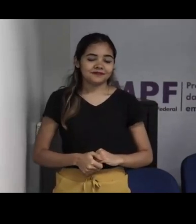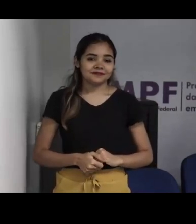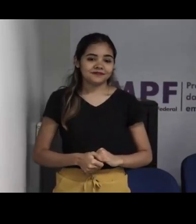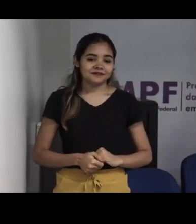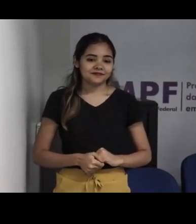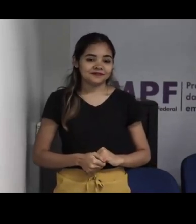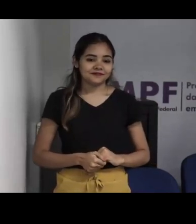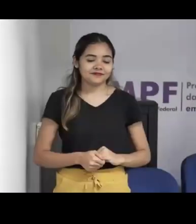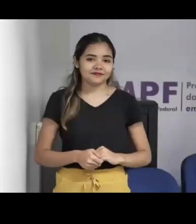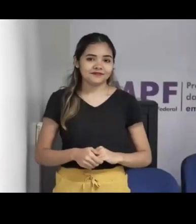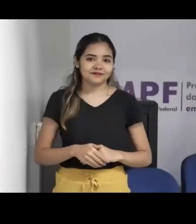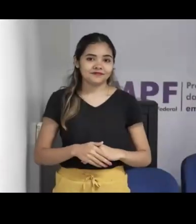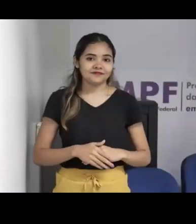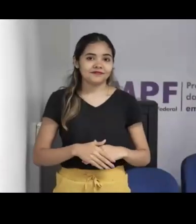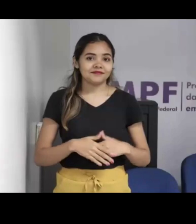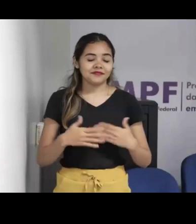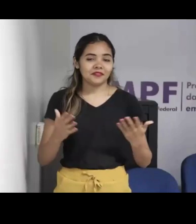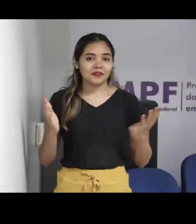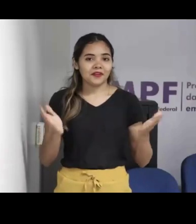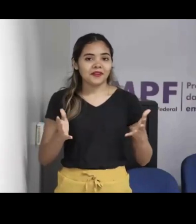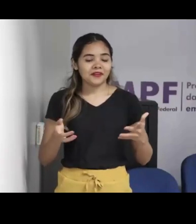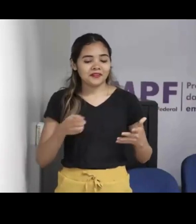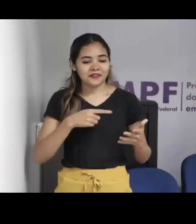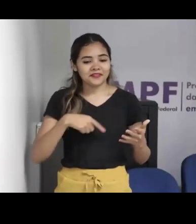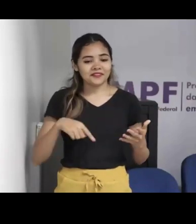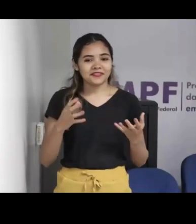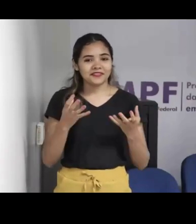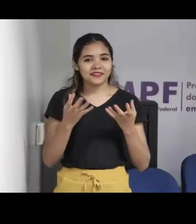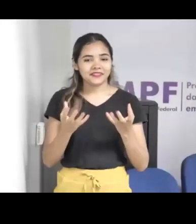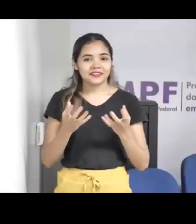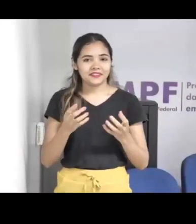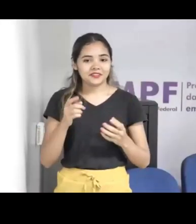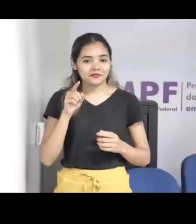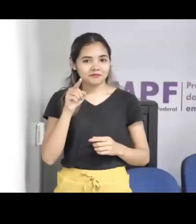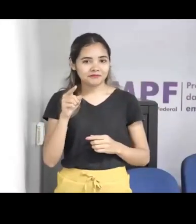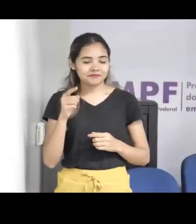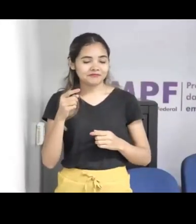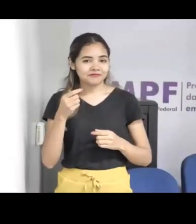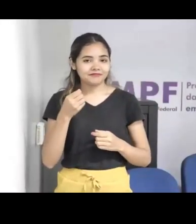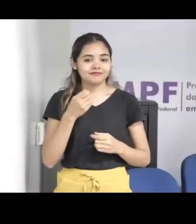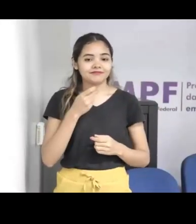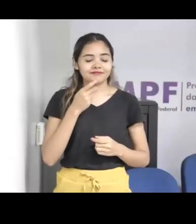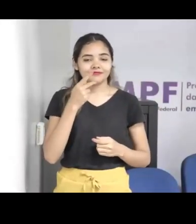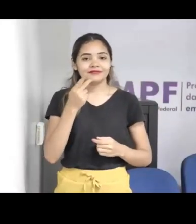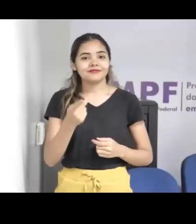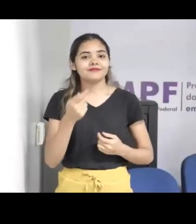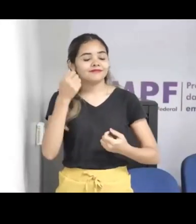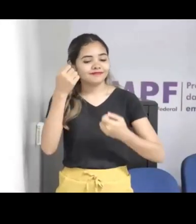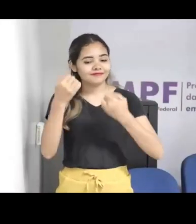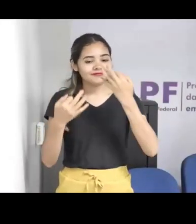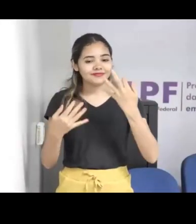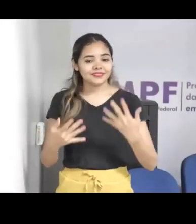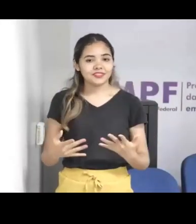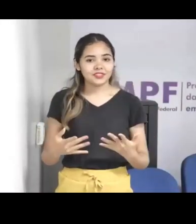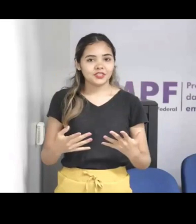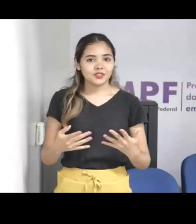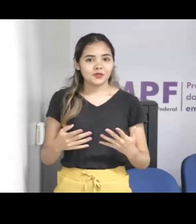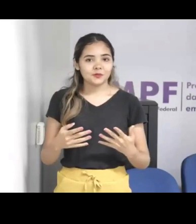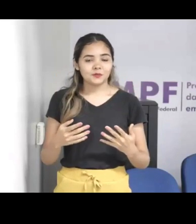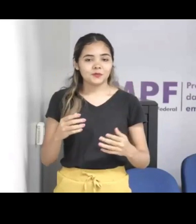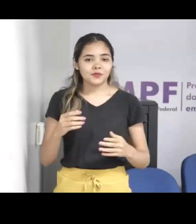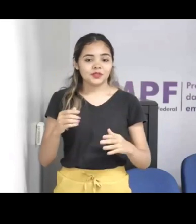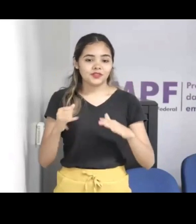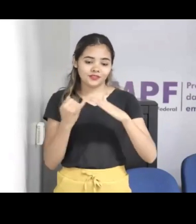gostaria de passar a palavra para que você se apresente, apresente a missão da Child Fund, os